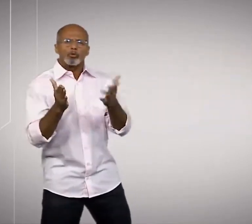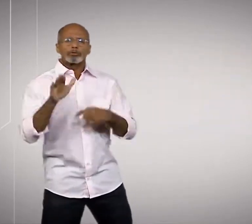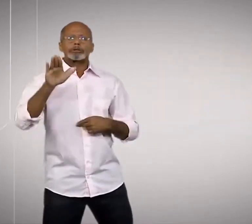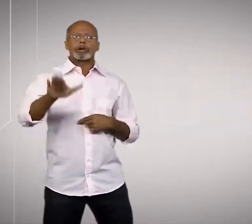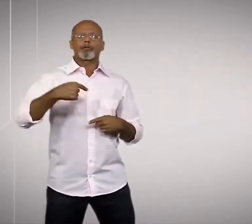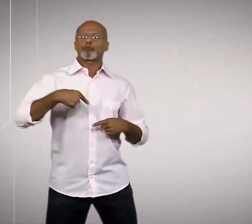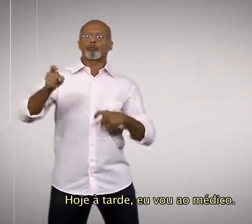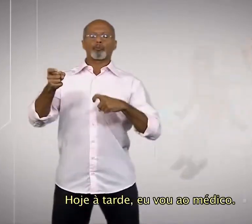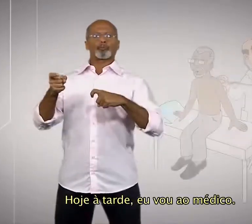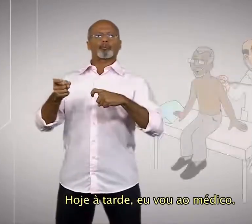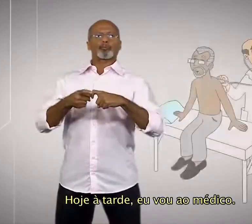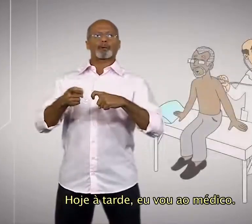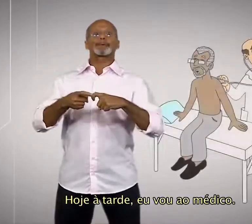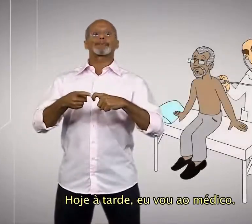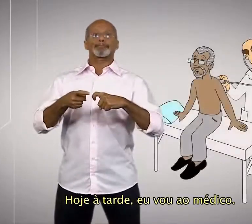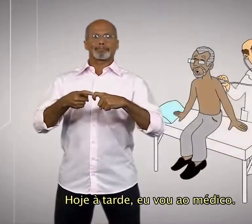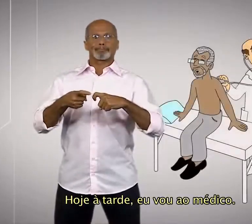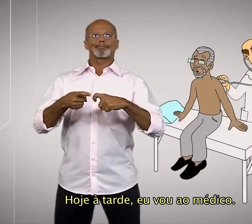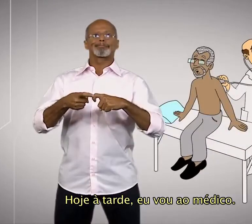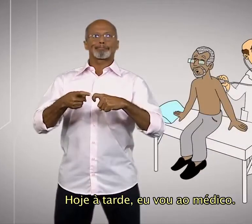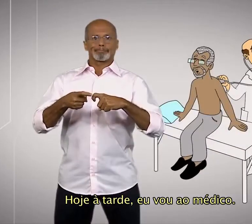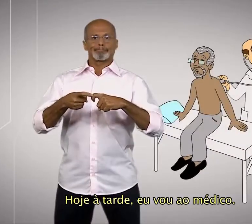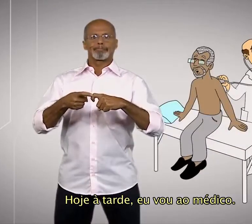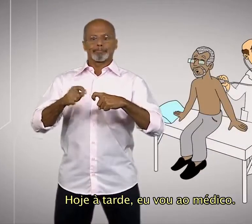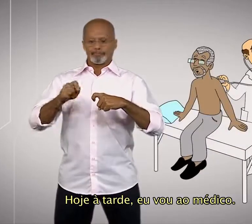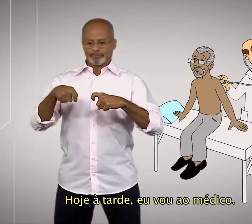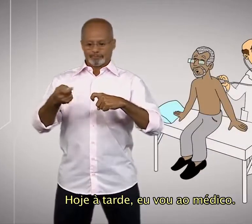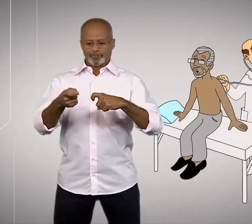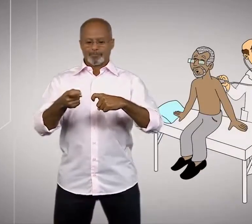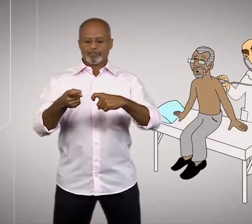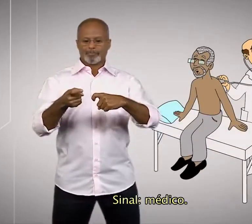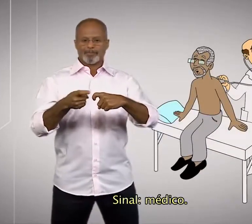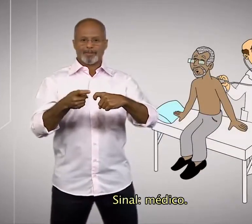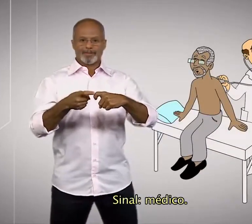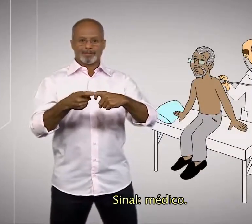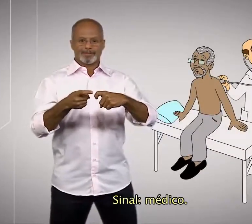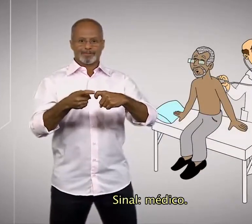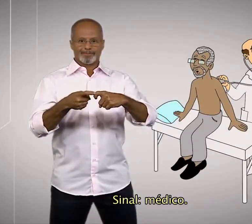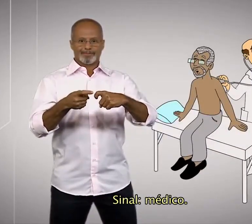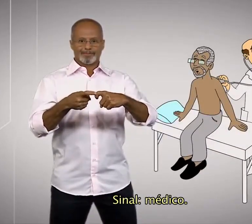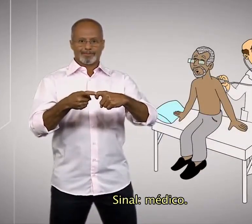Hoje à tarde, eu vou ao médico. Sinal, médico.